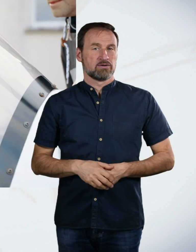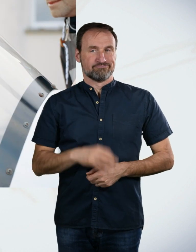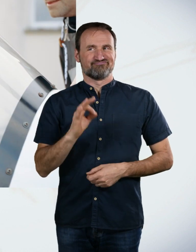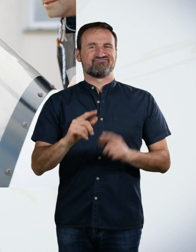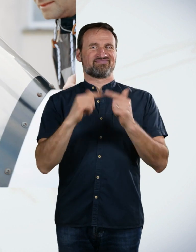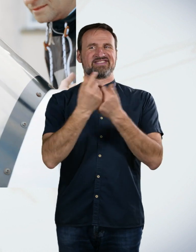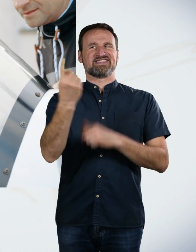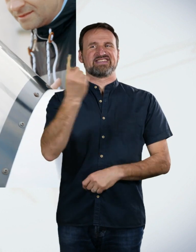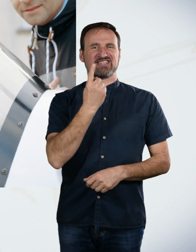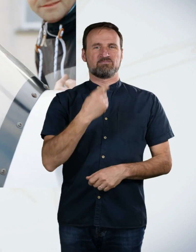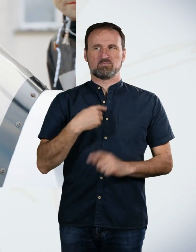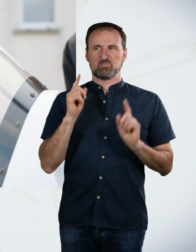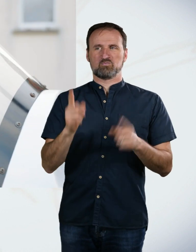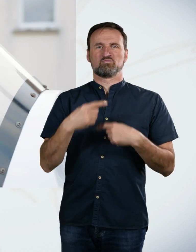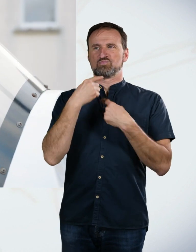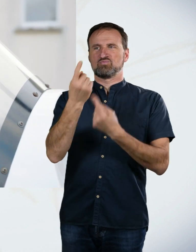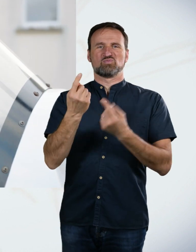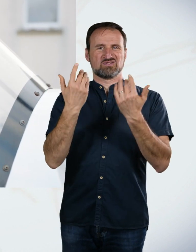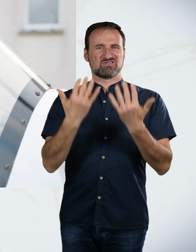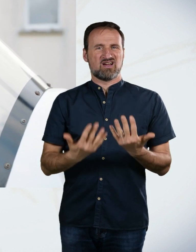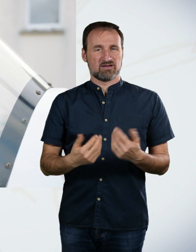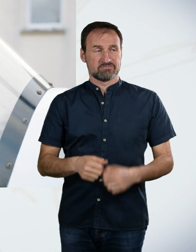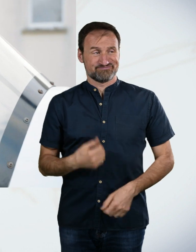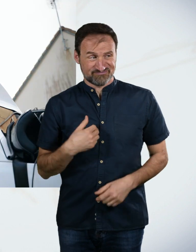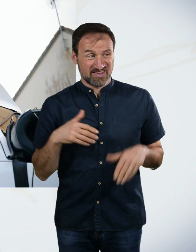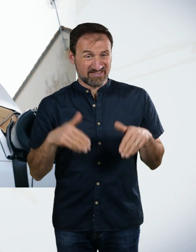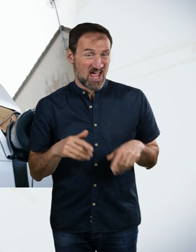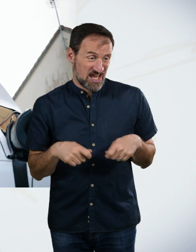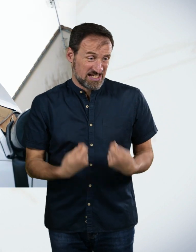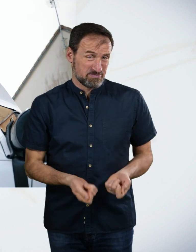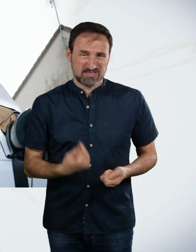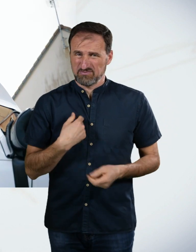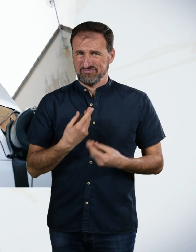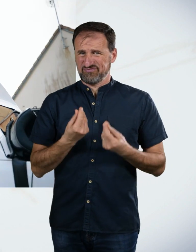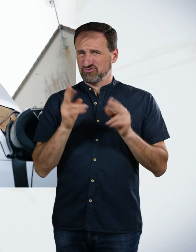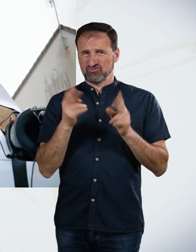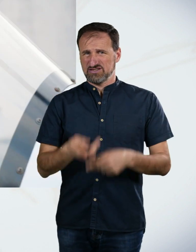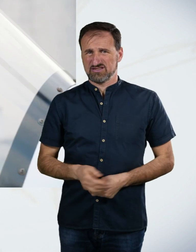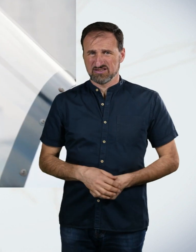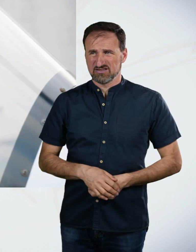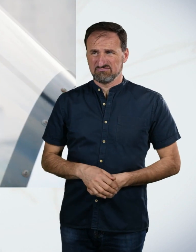Also ich habe ein Ergebnis, aber es fühlt sich falsch an. Es ist zehn.